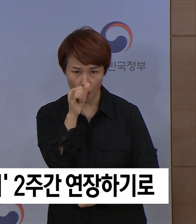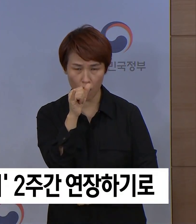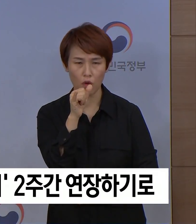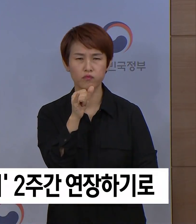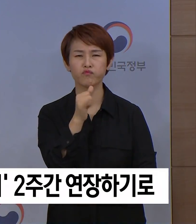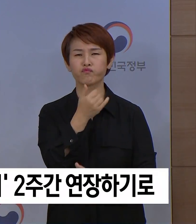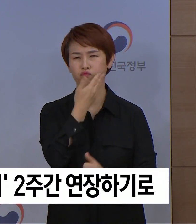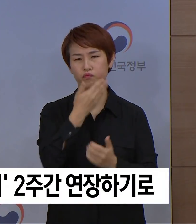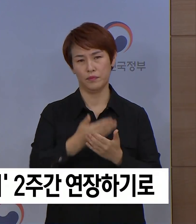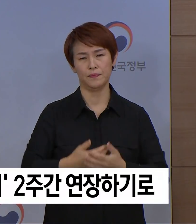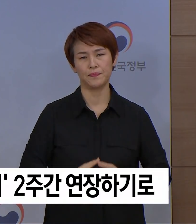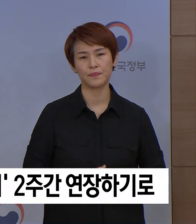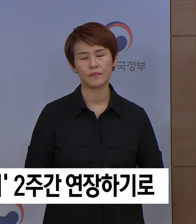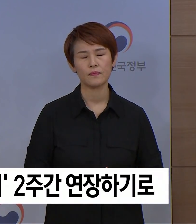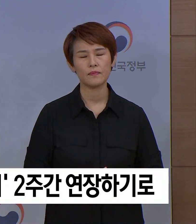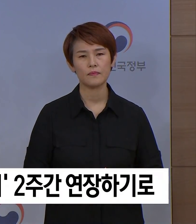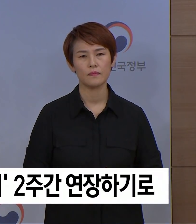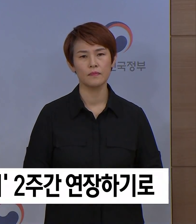중요합니다.